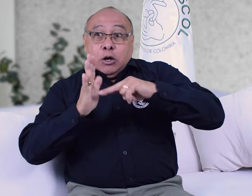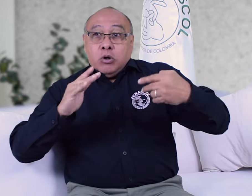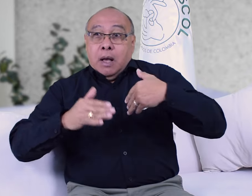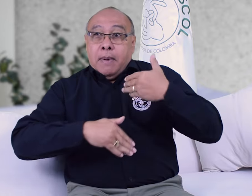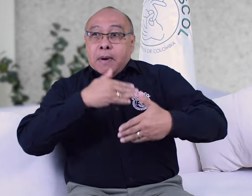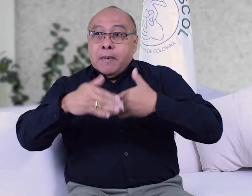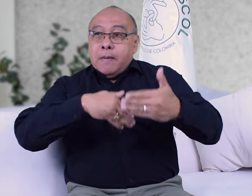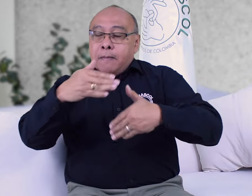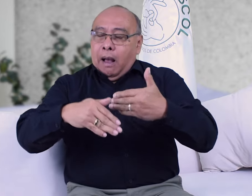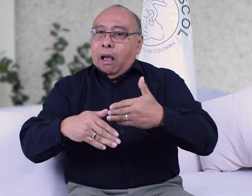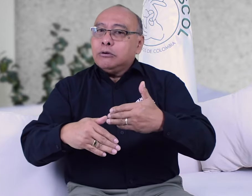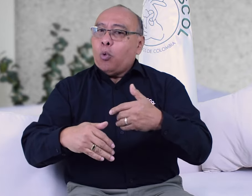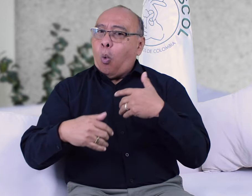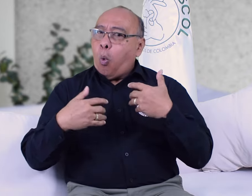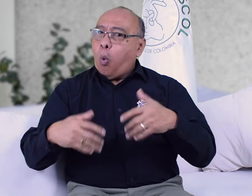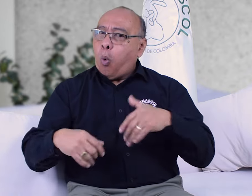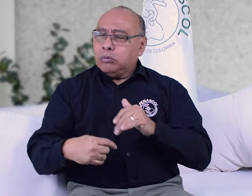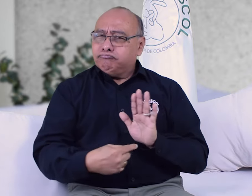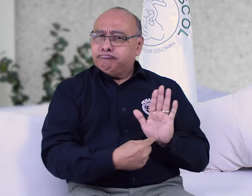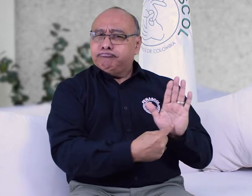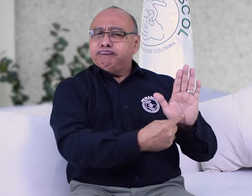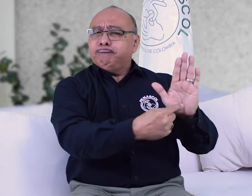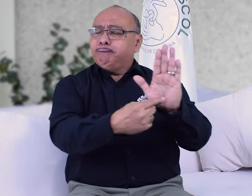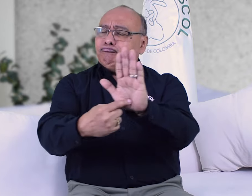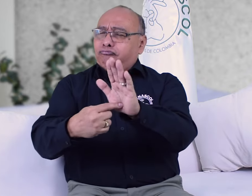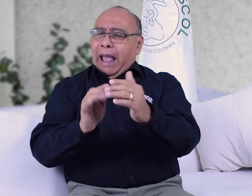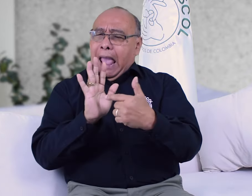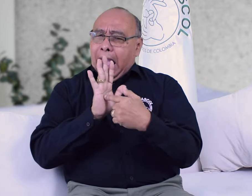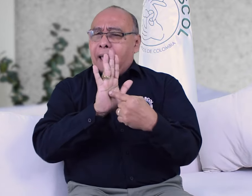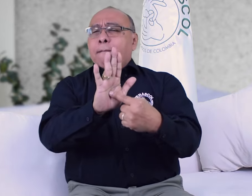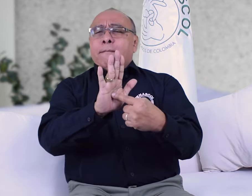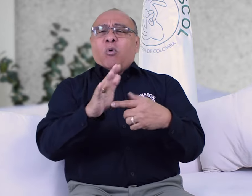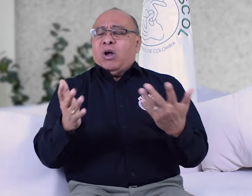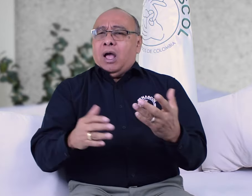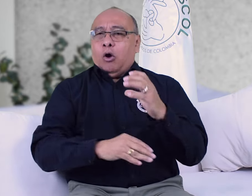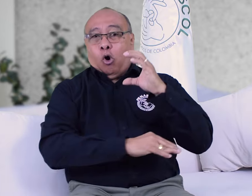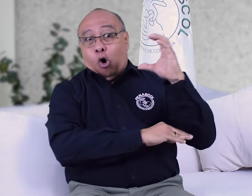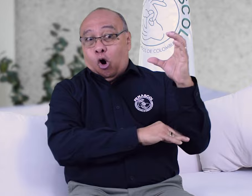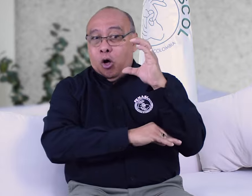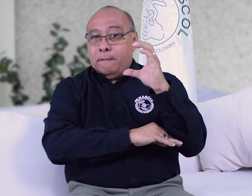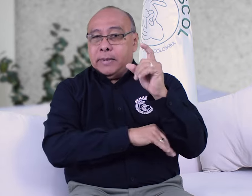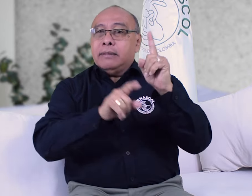a los avances tecnológicos se ha convertido en ejemplo para Colombia y Latinoamérica.